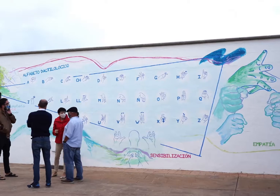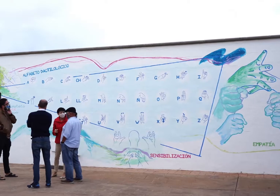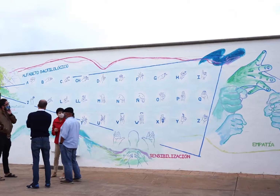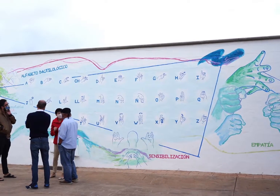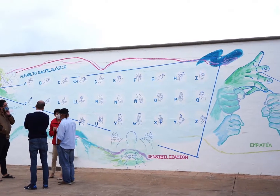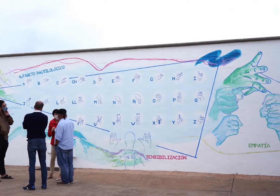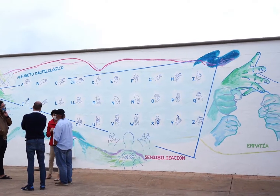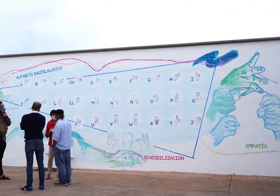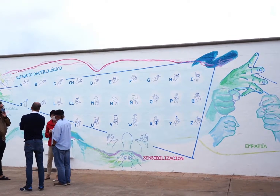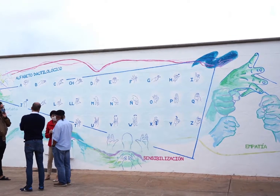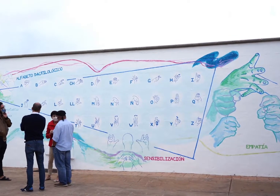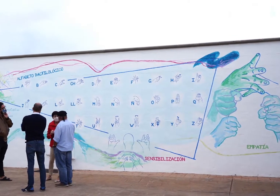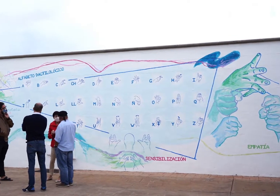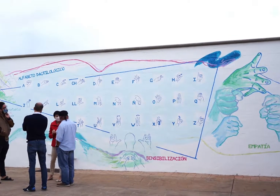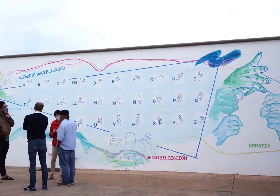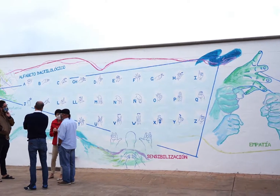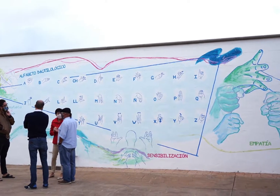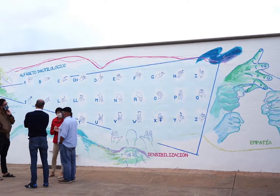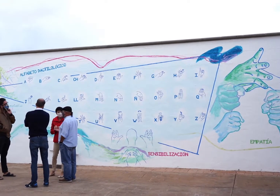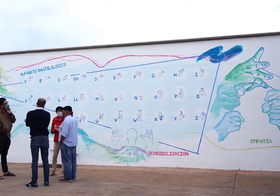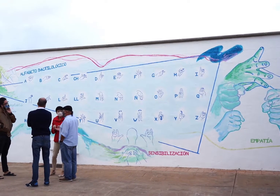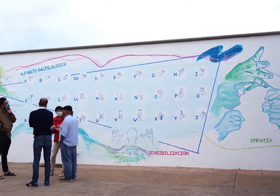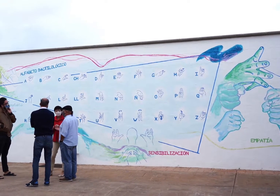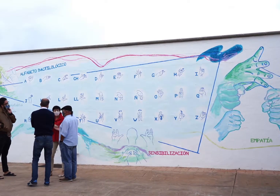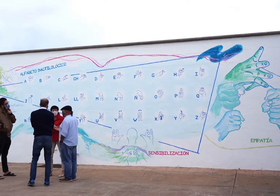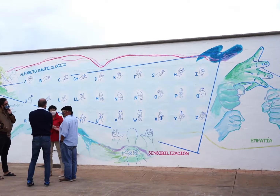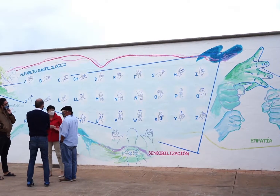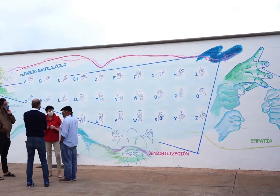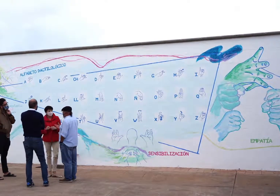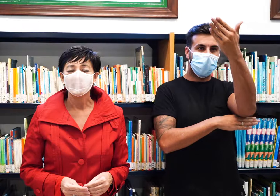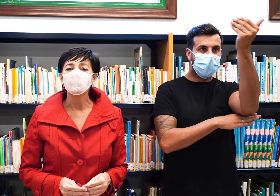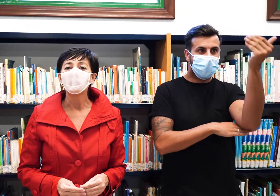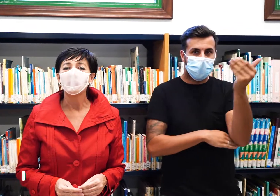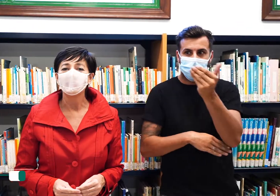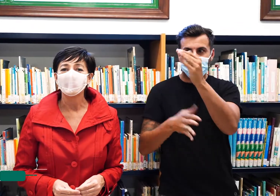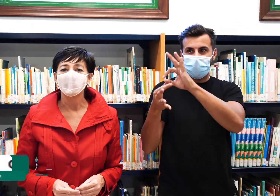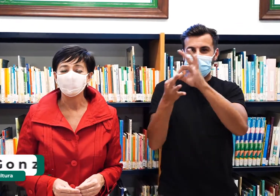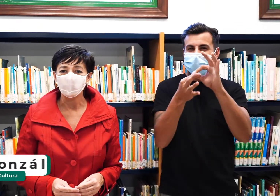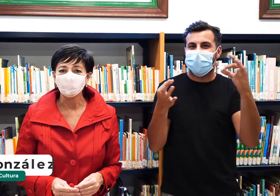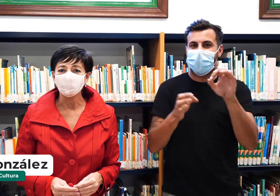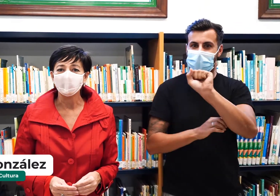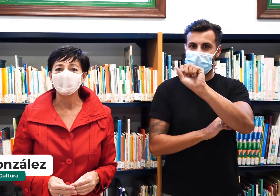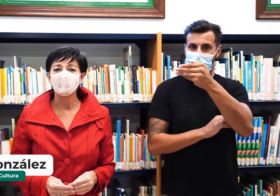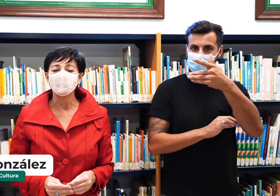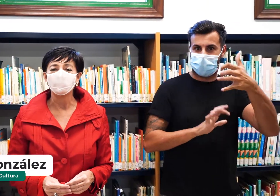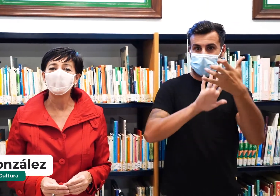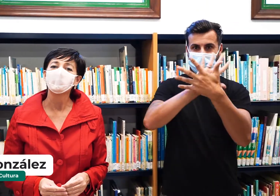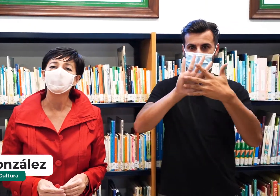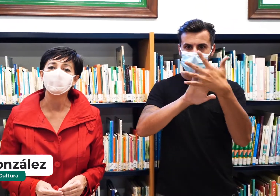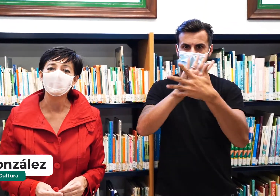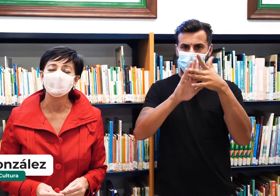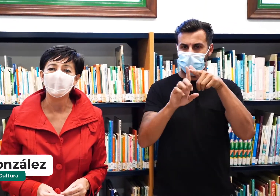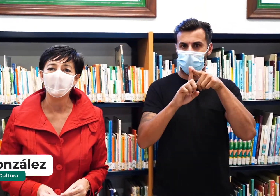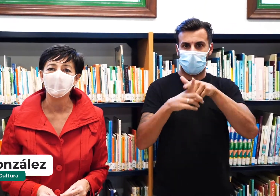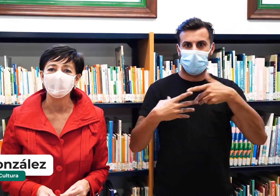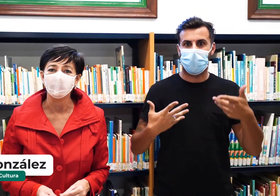Estamos muy felices hoy de poder inaugurar un mural de lengua de signos, símbolo de la integración social de las personas con